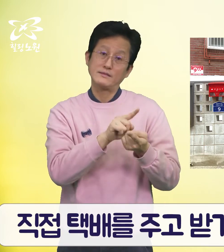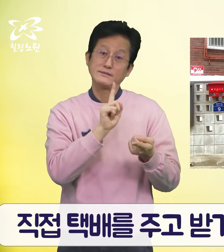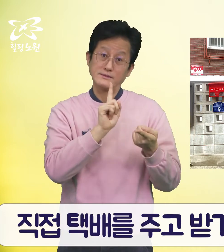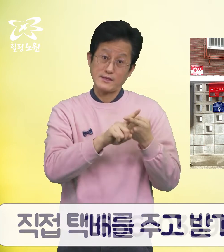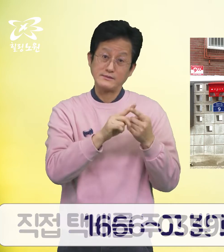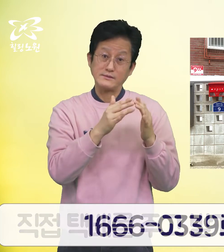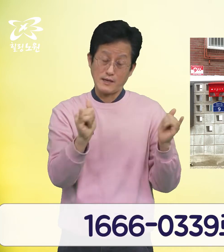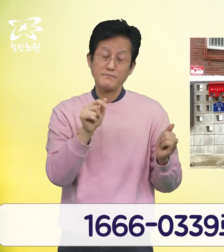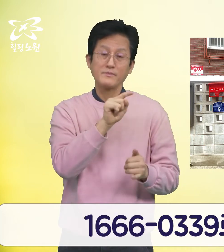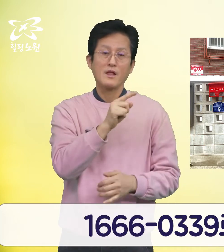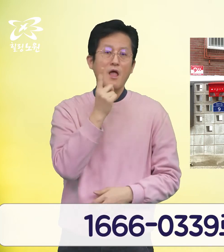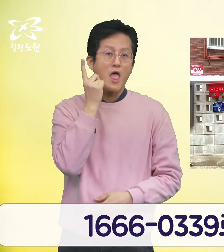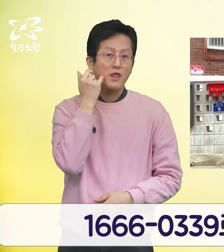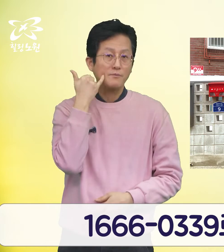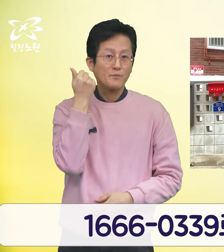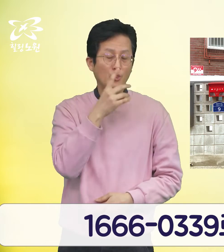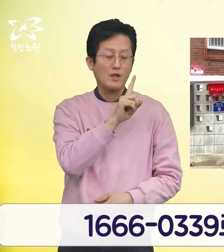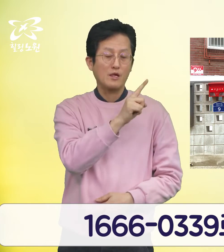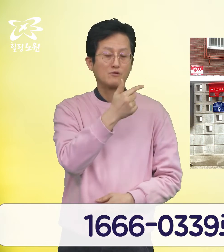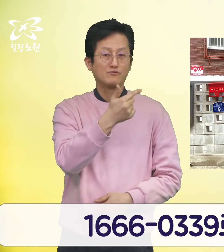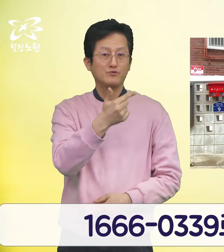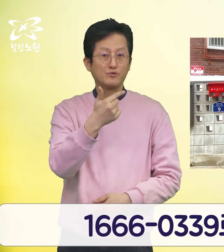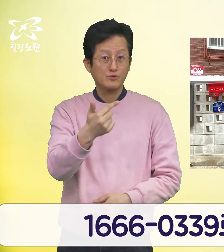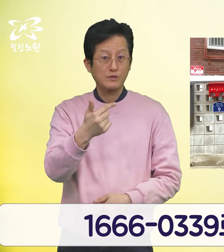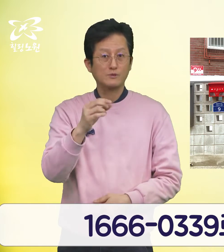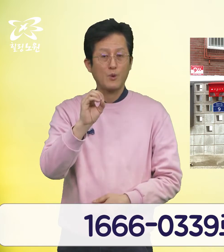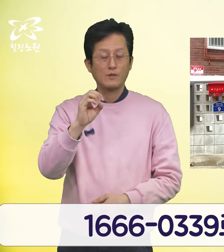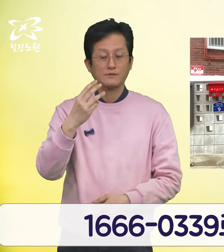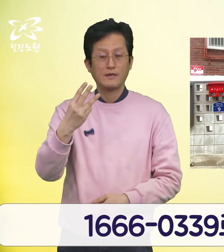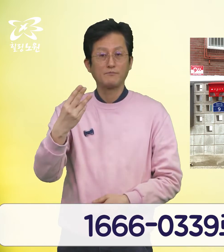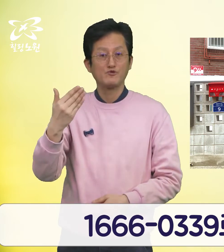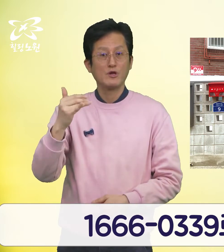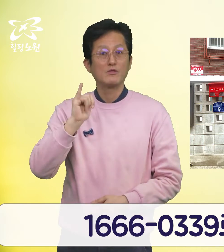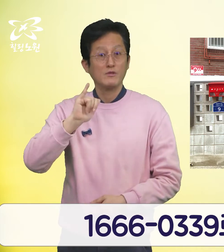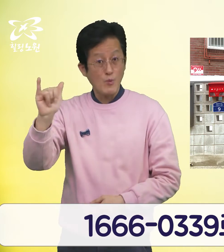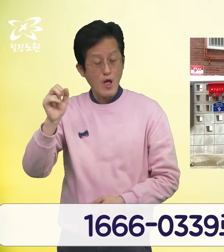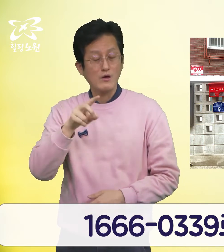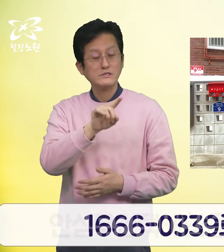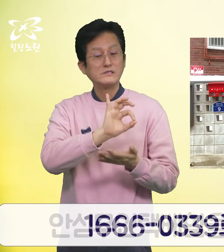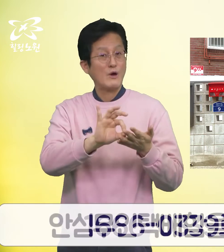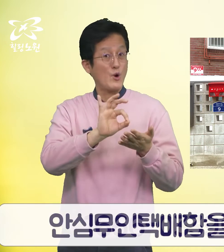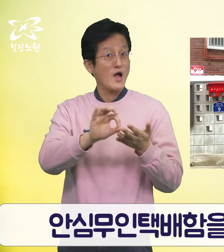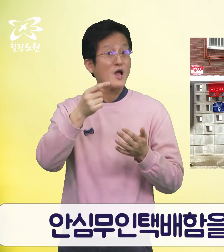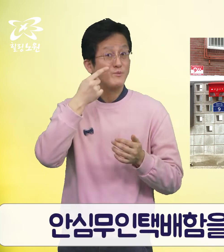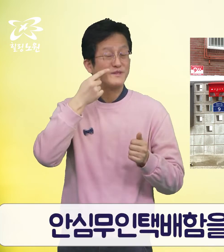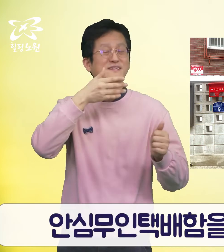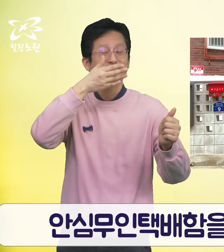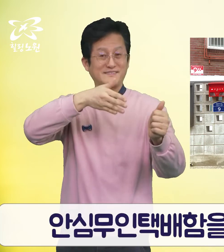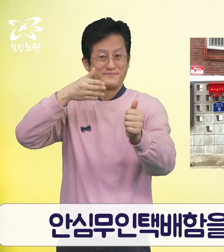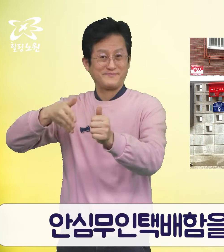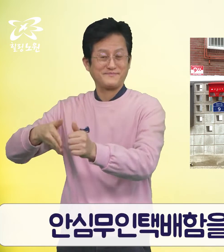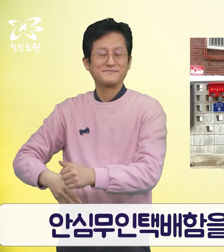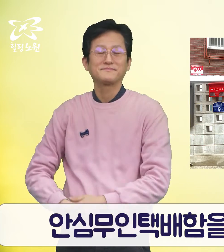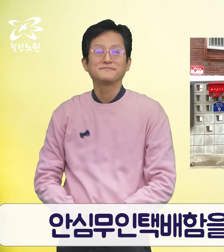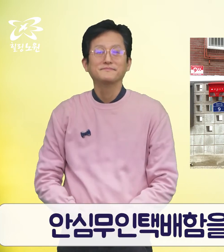1666-0339로 문의하셔서 무인 택배함을 이용해 보세요.